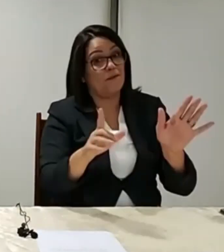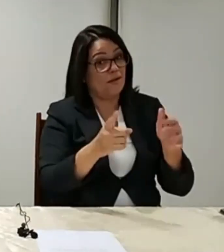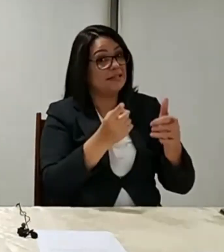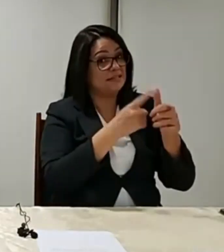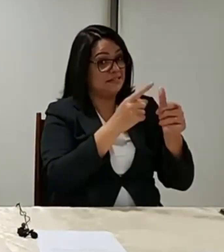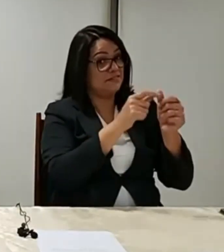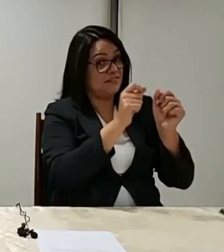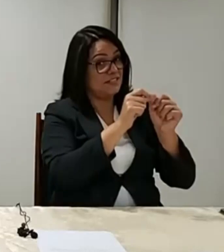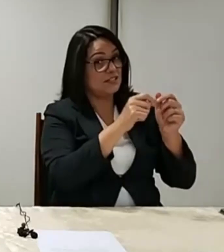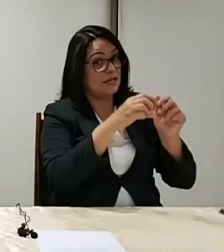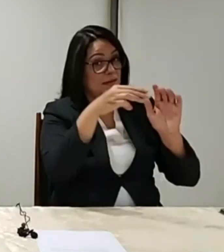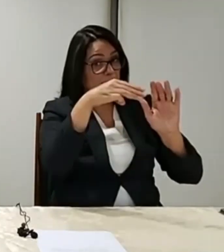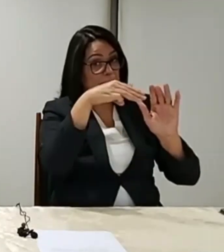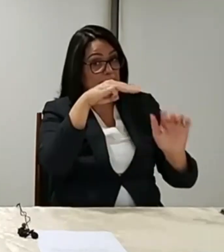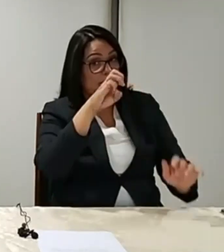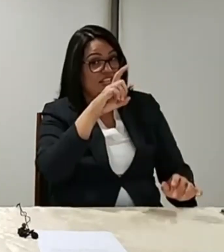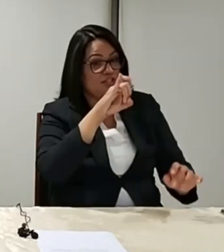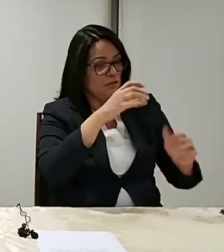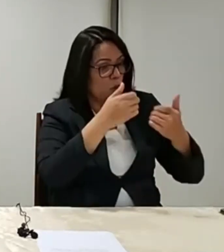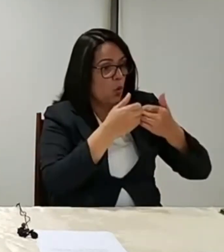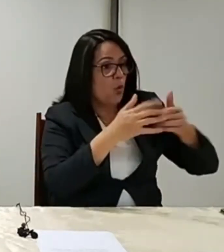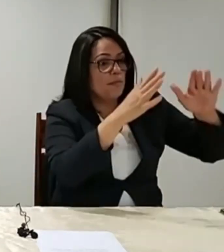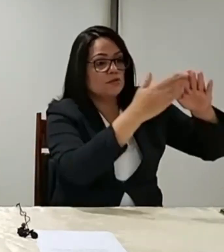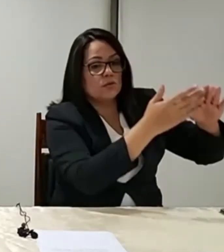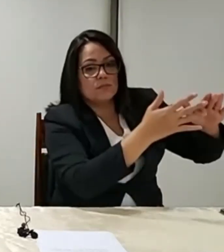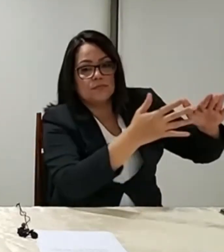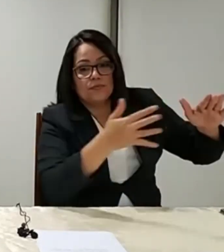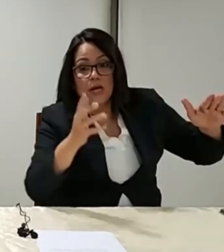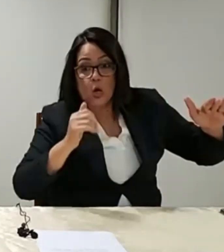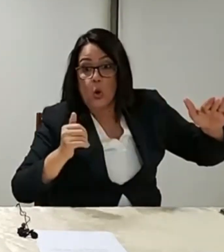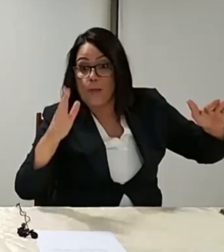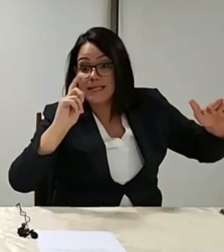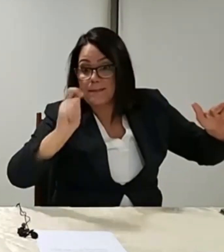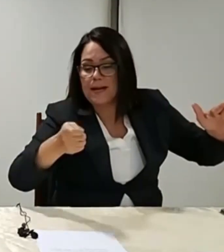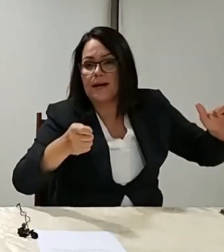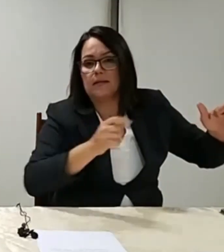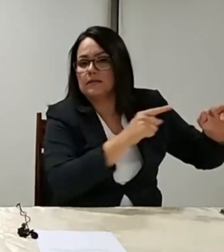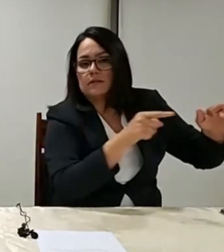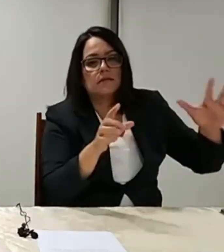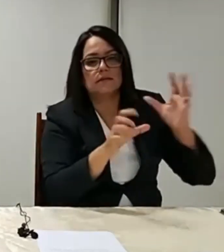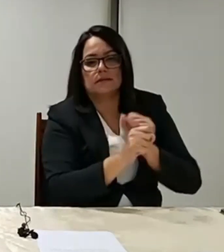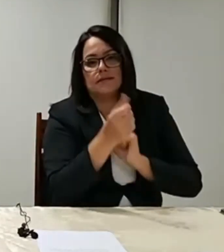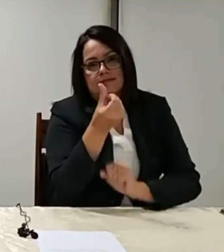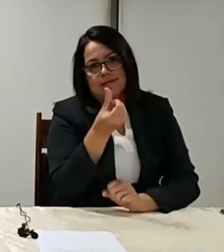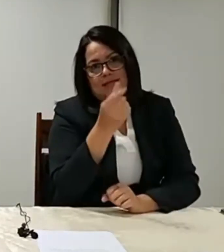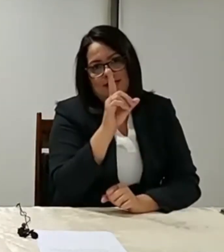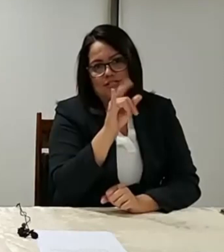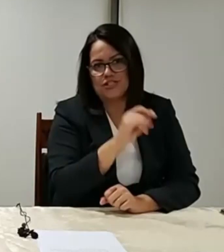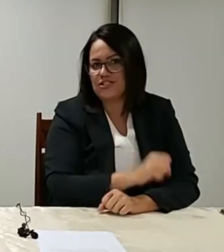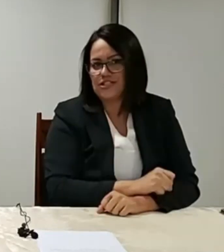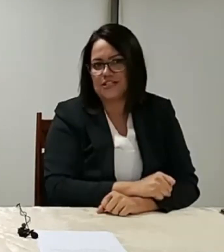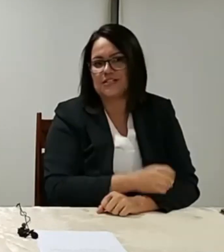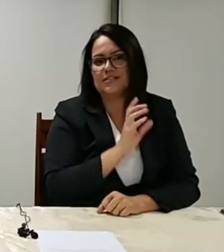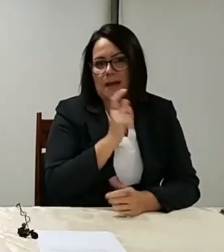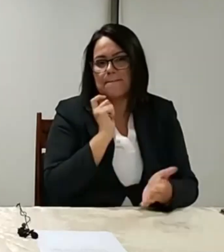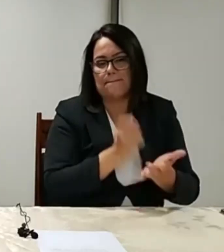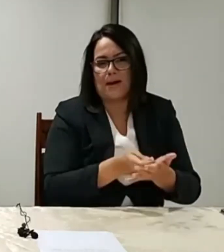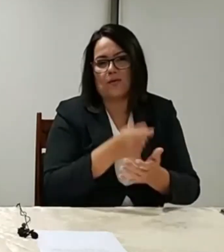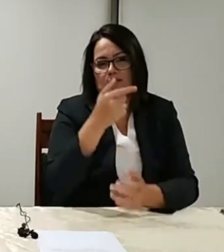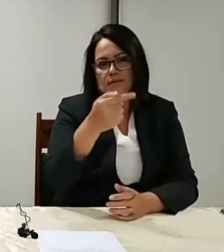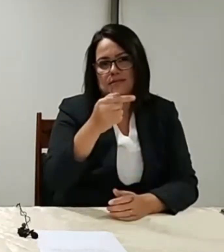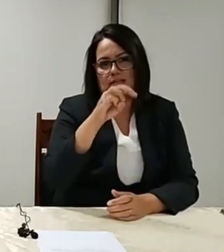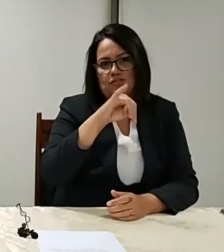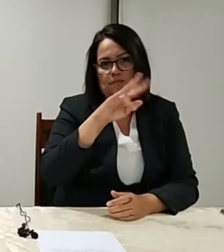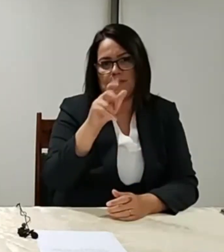e a gente começar a pagar, seis dias. Em seis dias, nós já tínhamos pago sete milhões